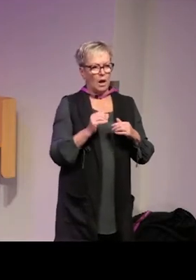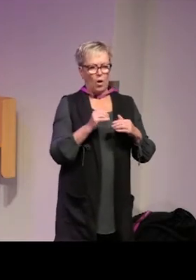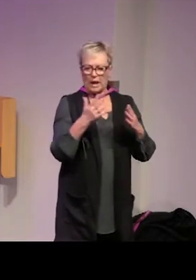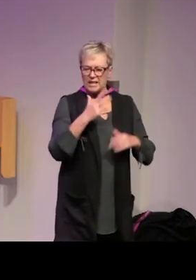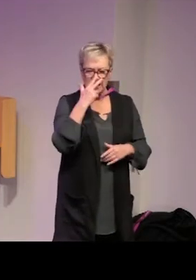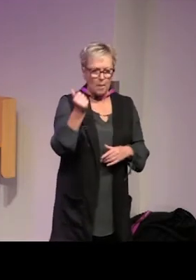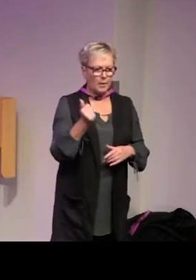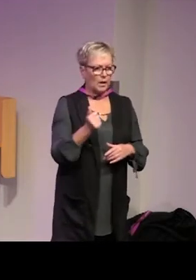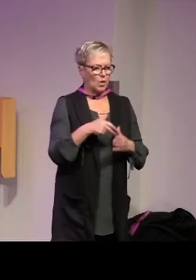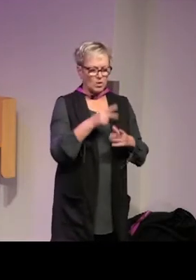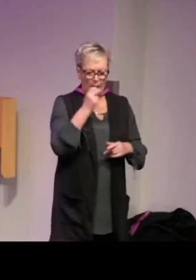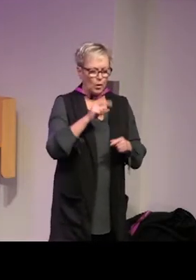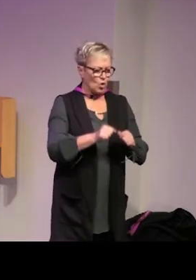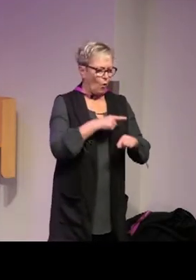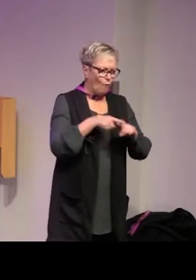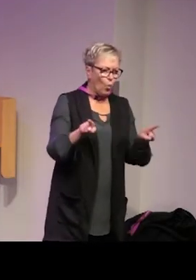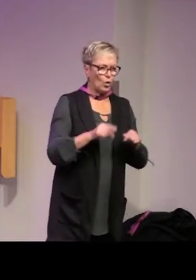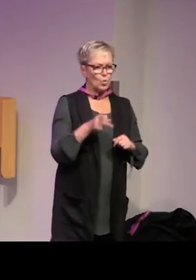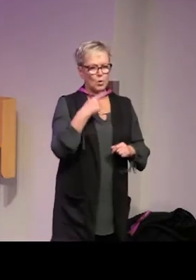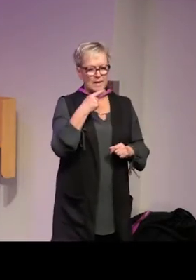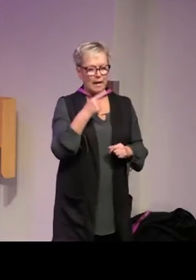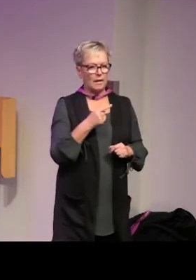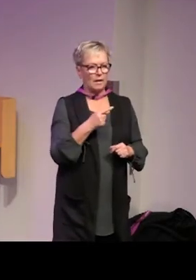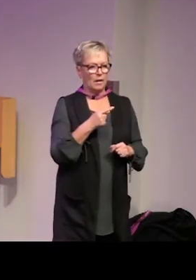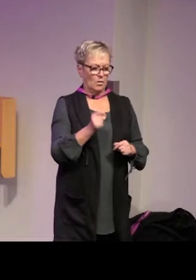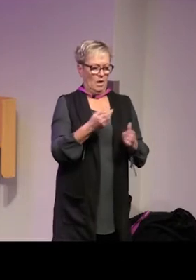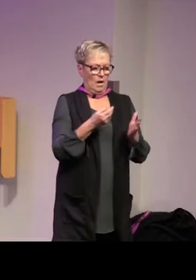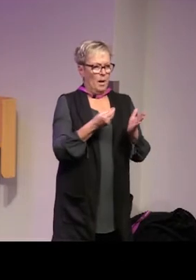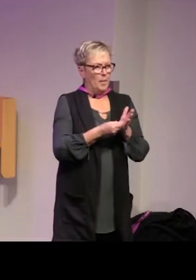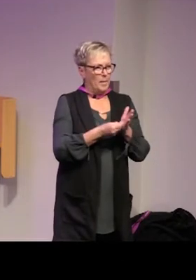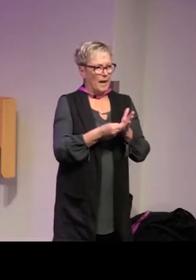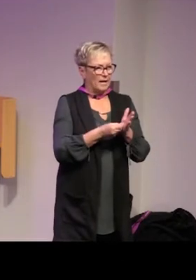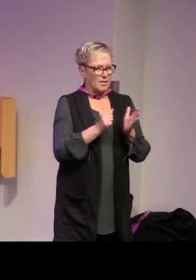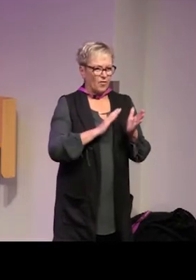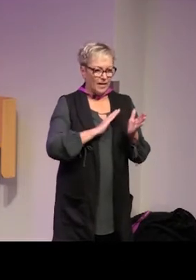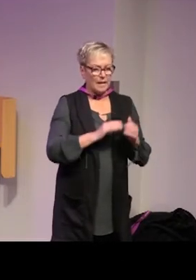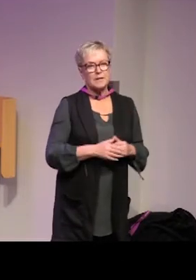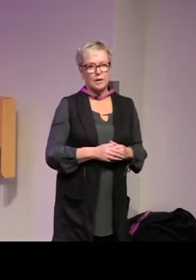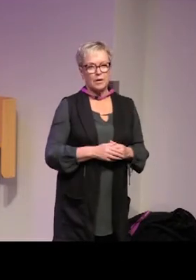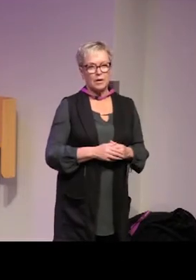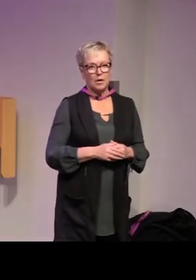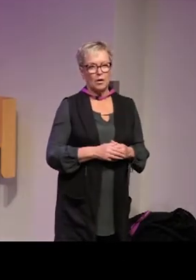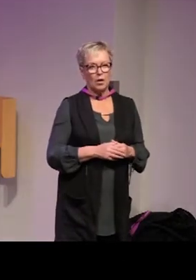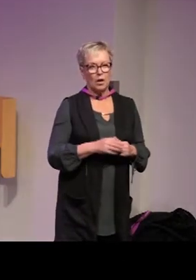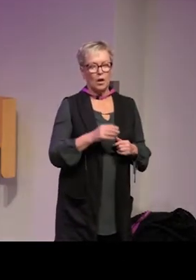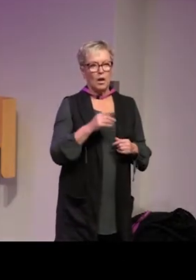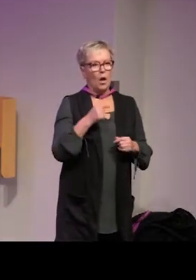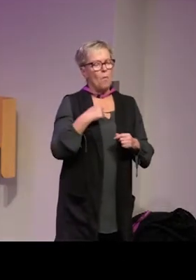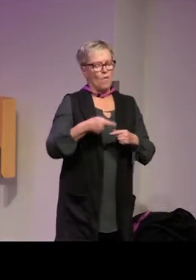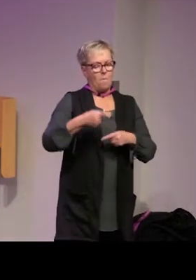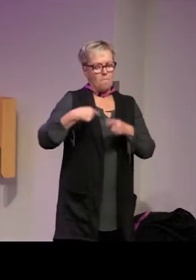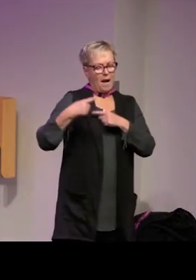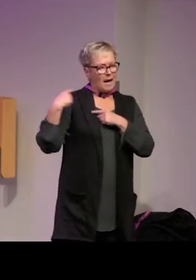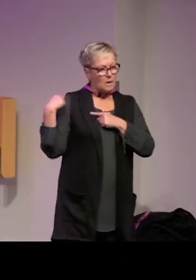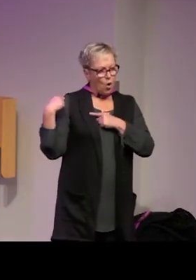höga krav och det är snabbt det ska gå snabbt och det ska gå fort och som du säger annars kommer media dit så att ja det gäller